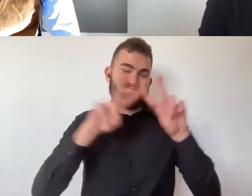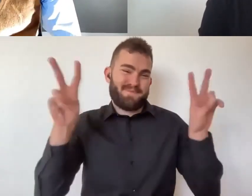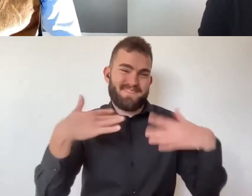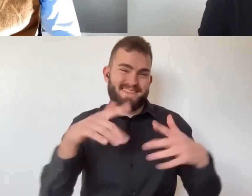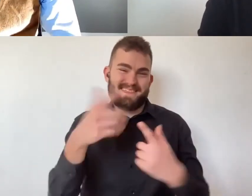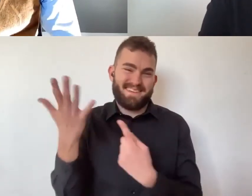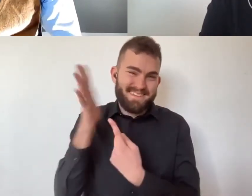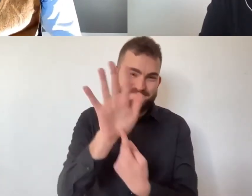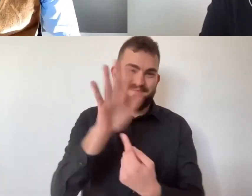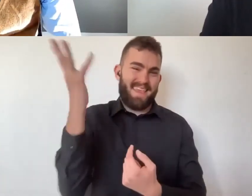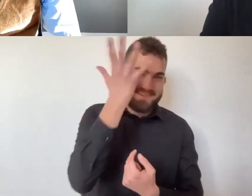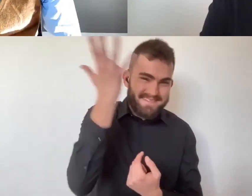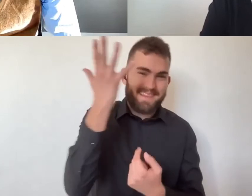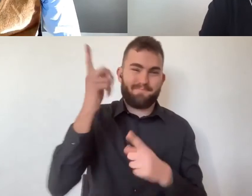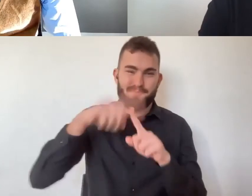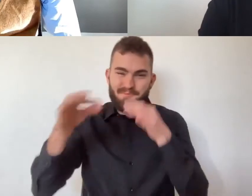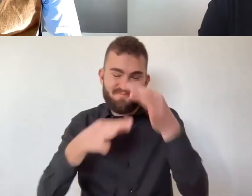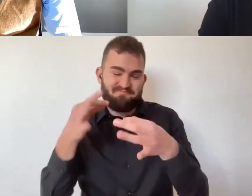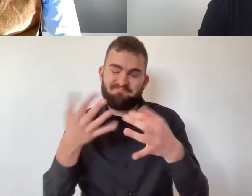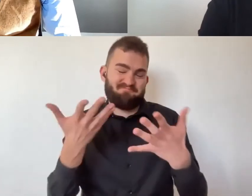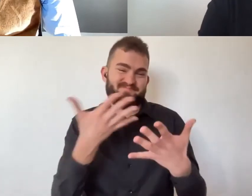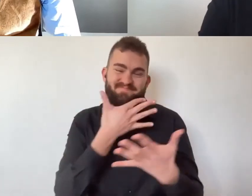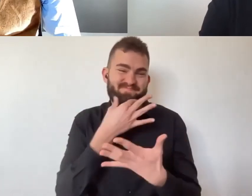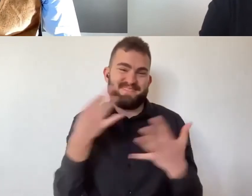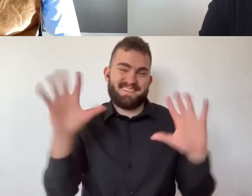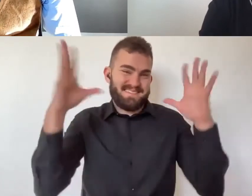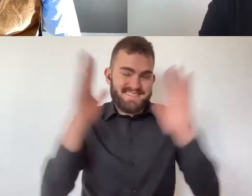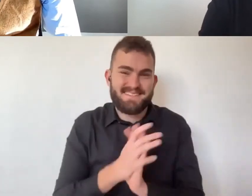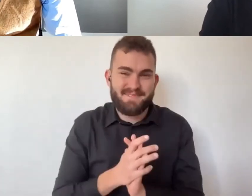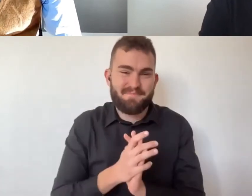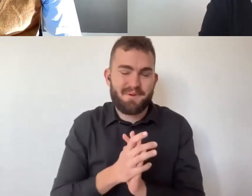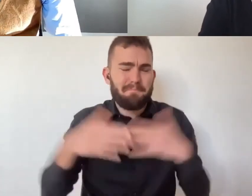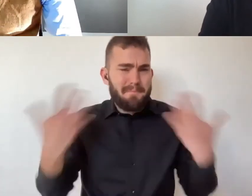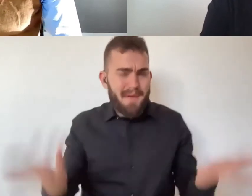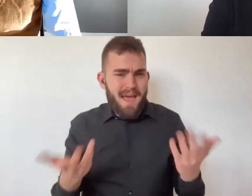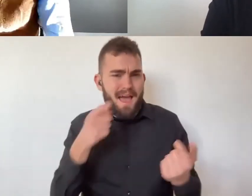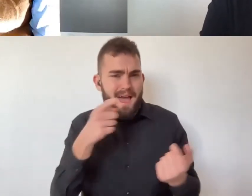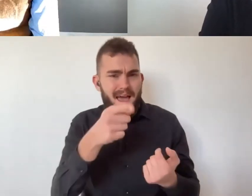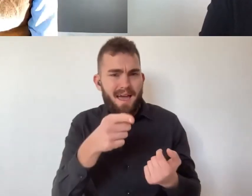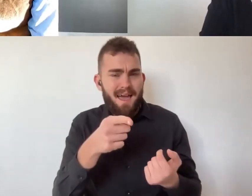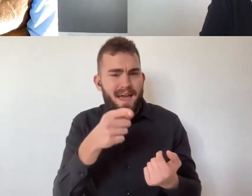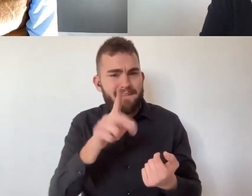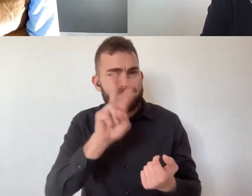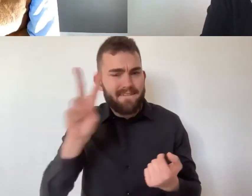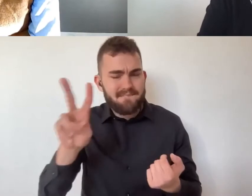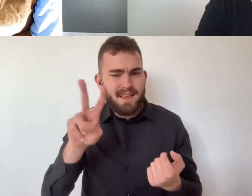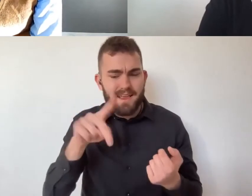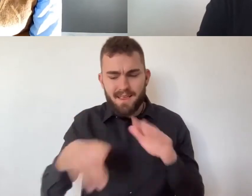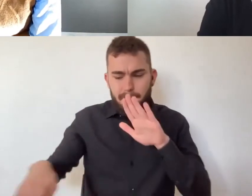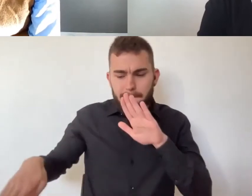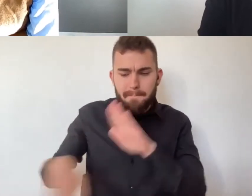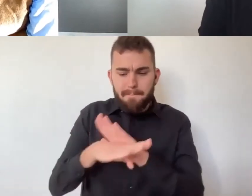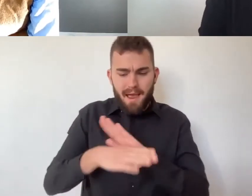Complimenti, Walter, complimenti. Siamo proprio felici di averti visto, grazie di quello che ci hai fatto vedere, grazie della spiegazione.